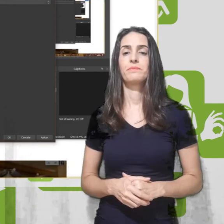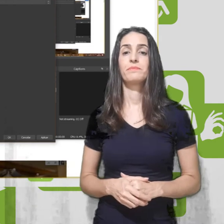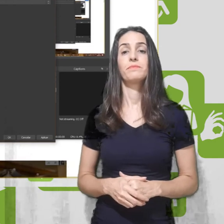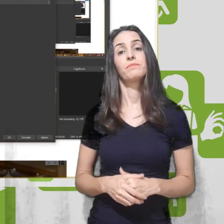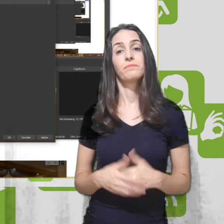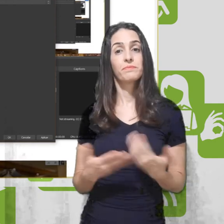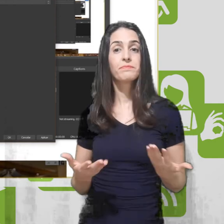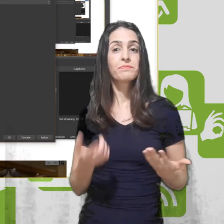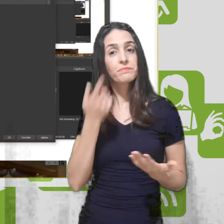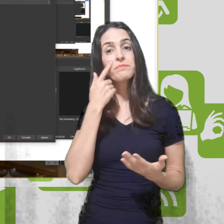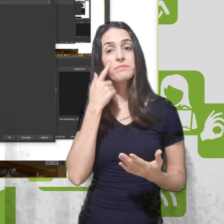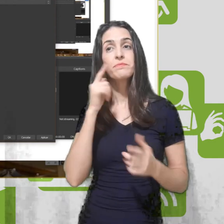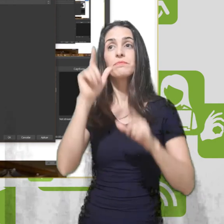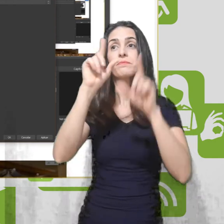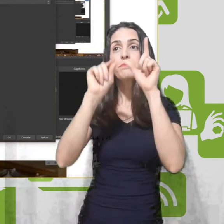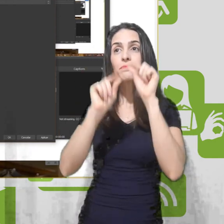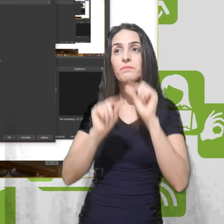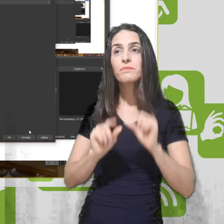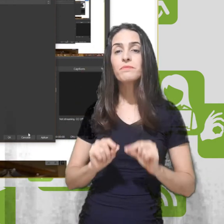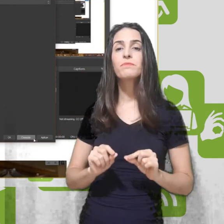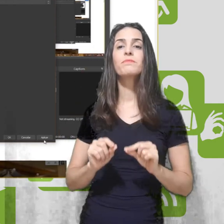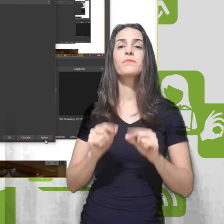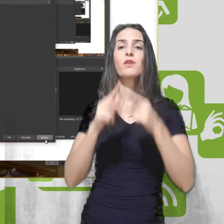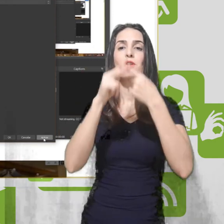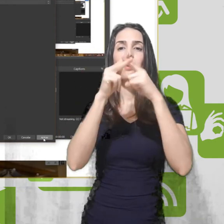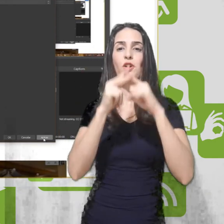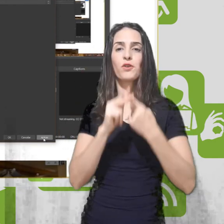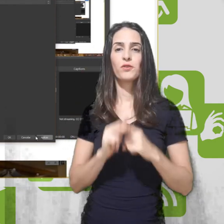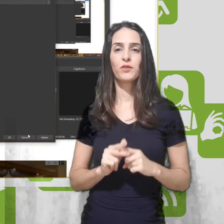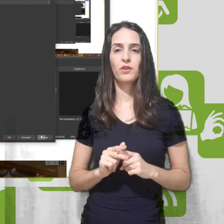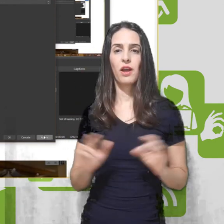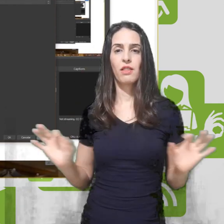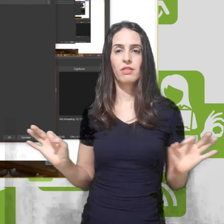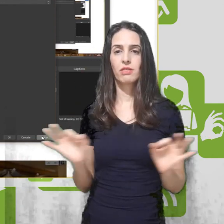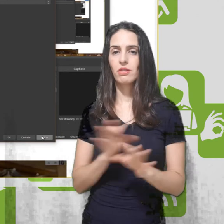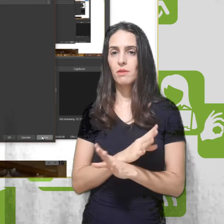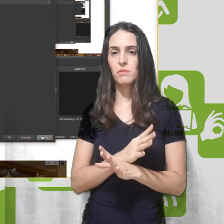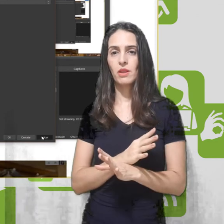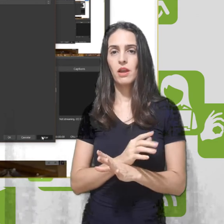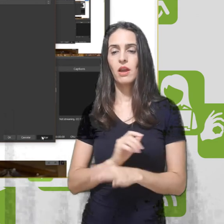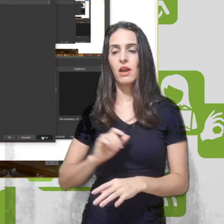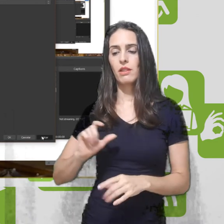E aí vai de acordo com vocês, né? Aí quando terminar é só aplicar.